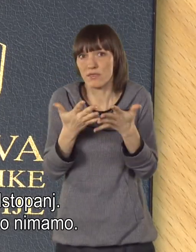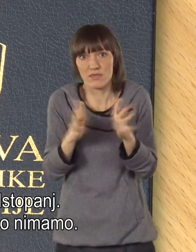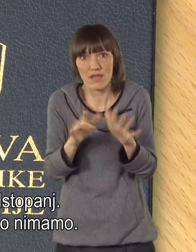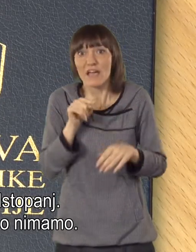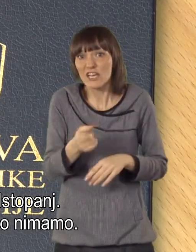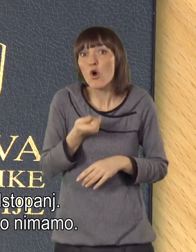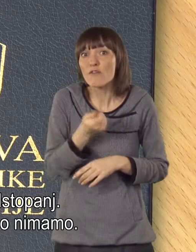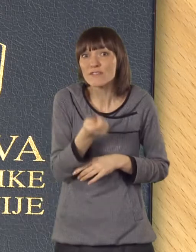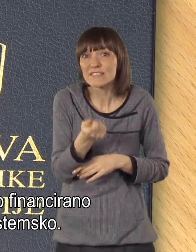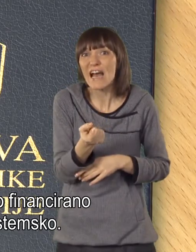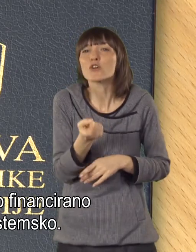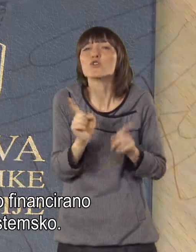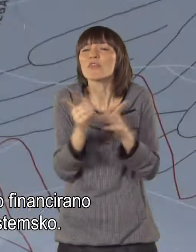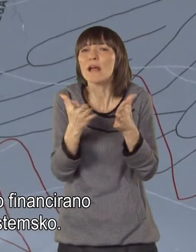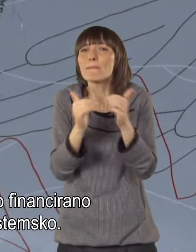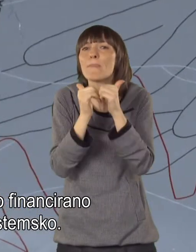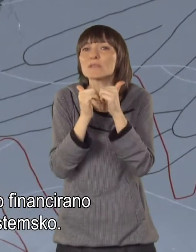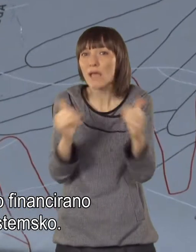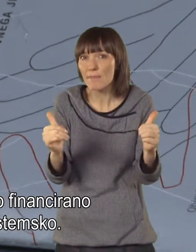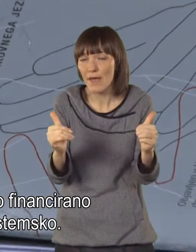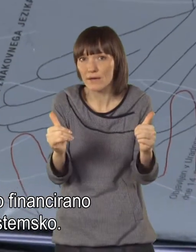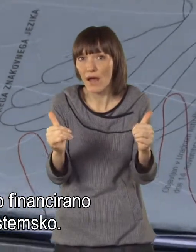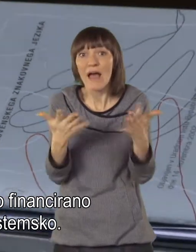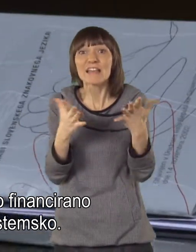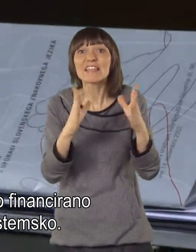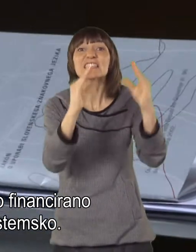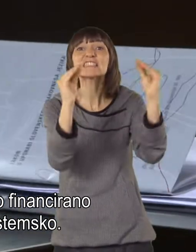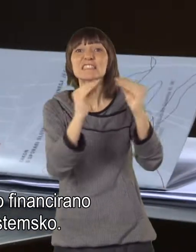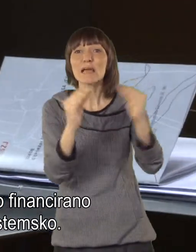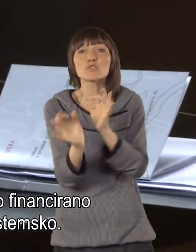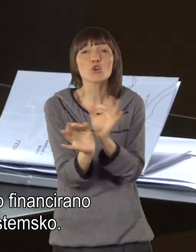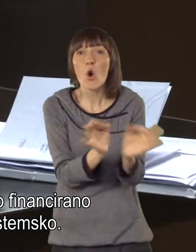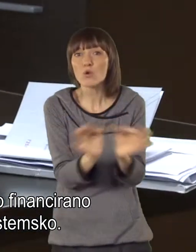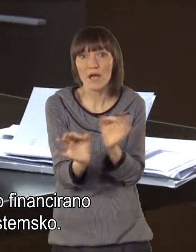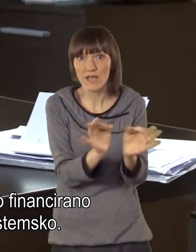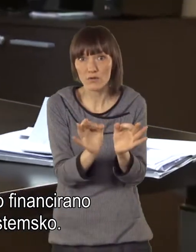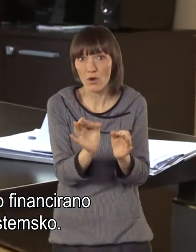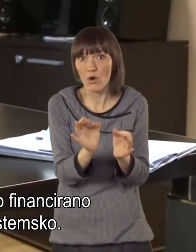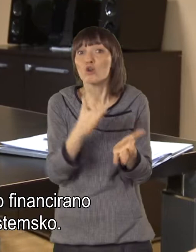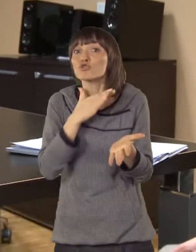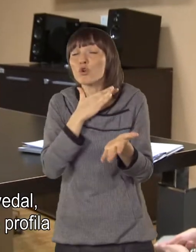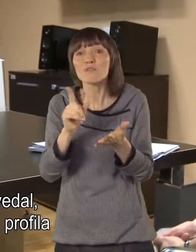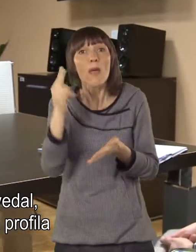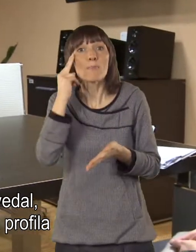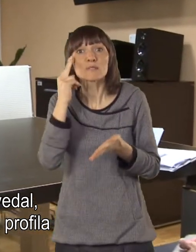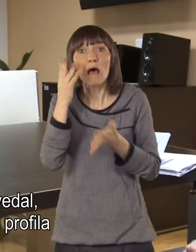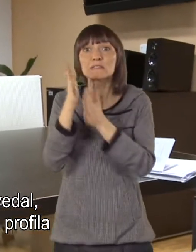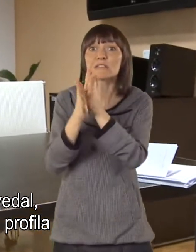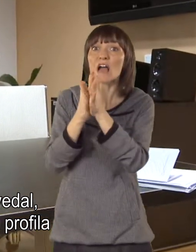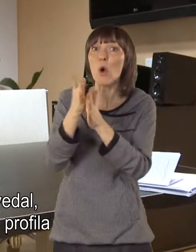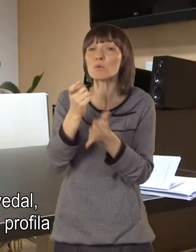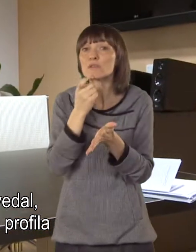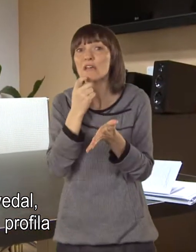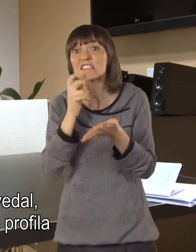trenutno nimamo. Zato, ker je to še zmerom financirano kot specifika. Ni sistemsko, kot sem že povedal, bil v